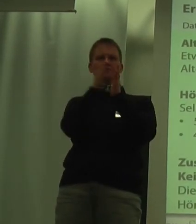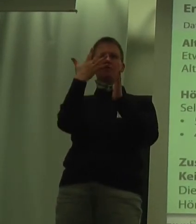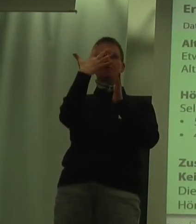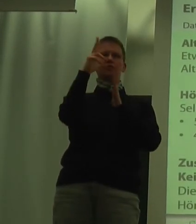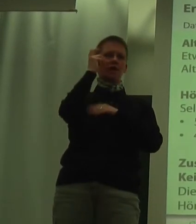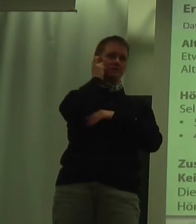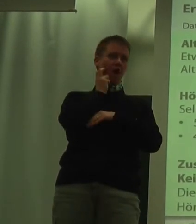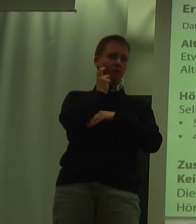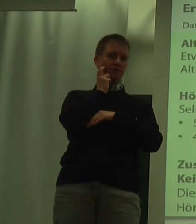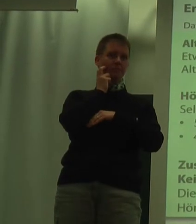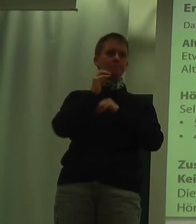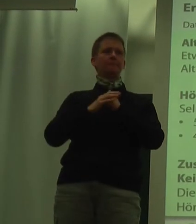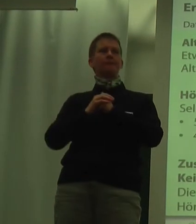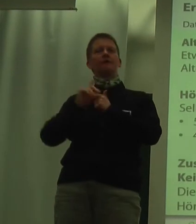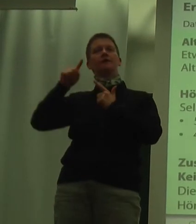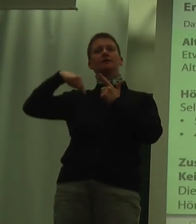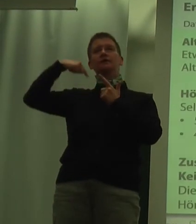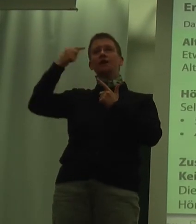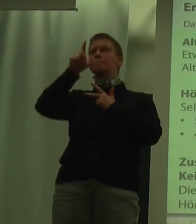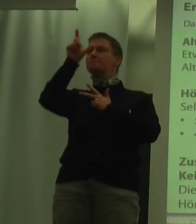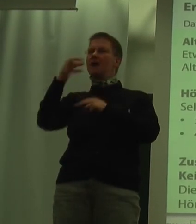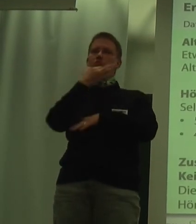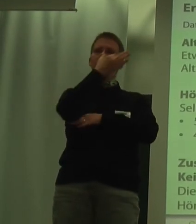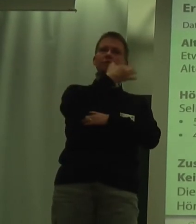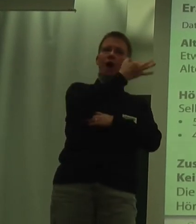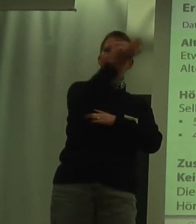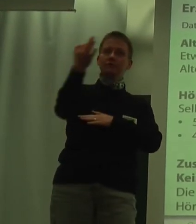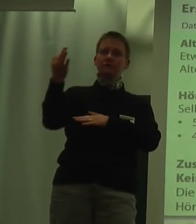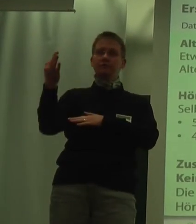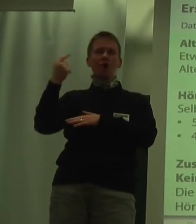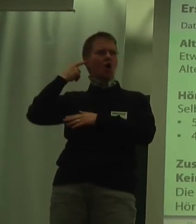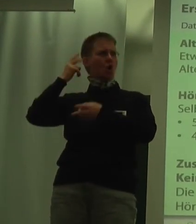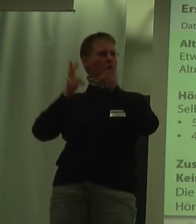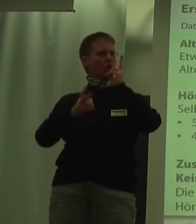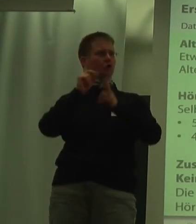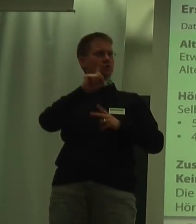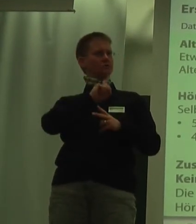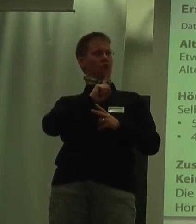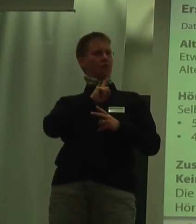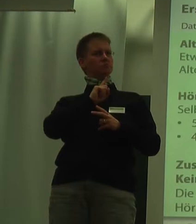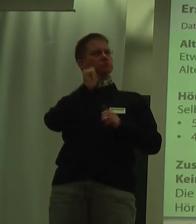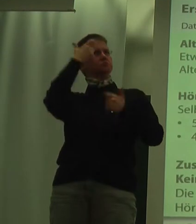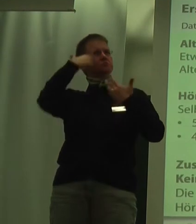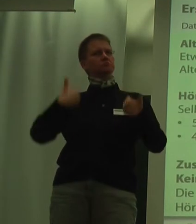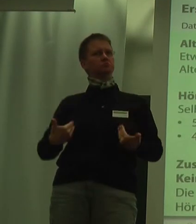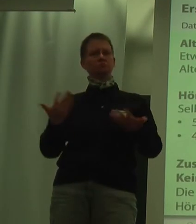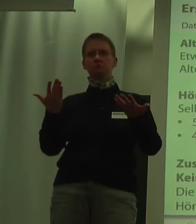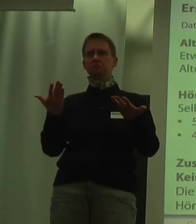Wir haben die Personen gefragt, wie sie ihre Hörschädigung einschätzen, also nicht gemessen